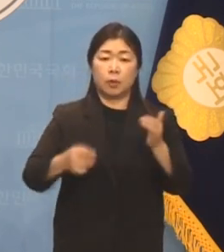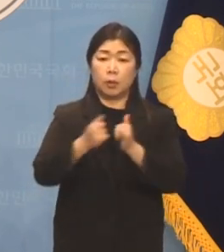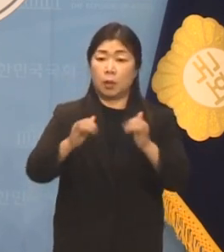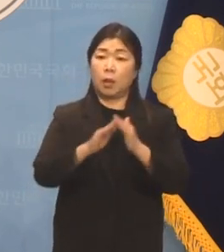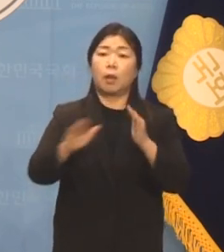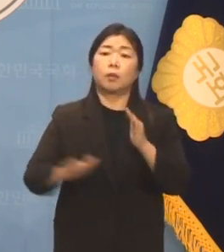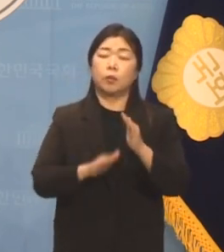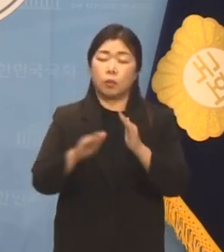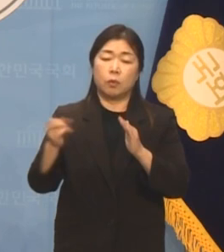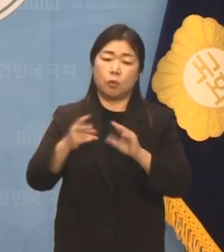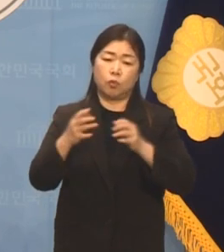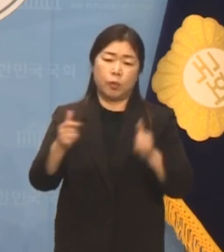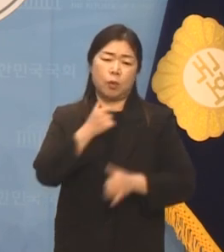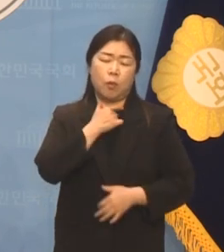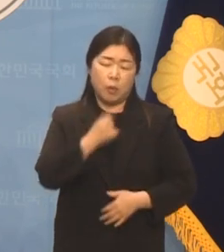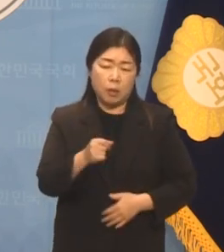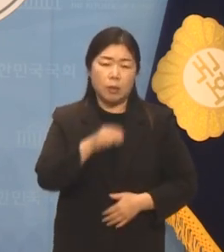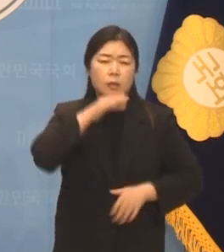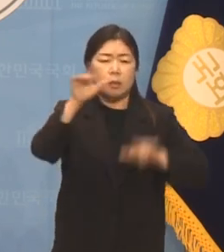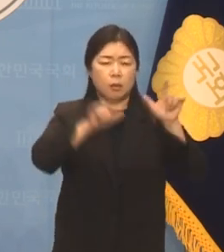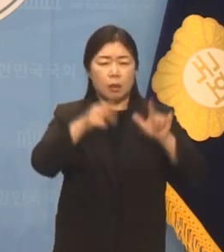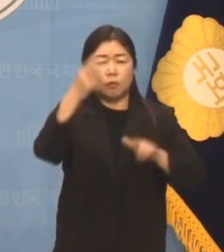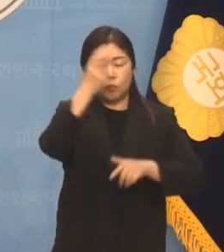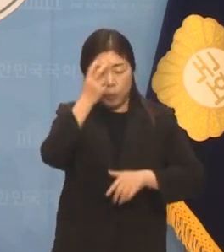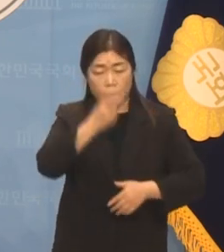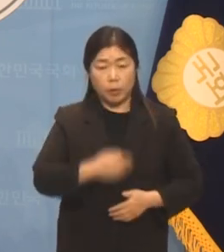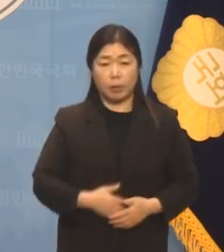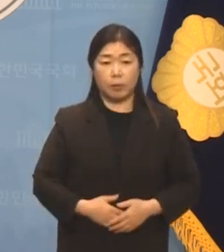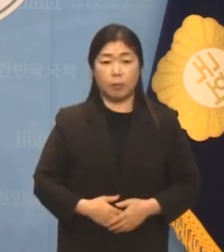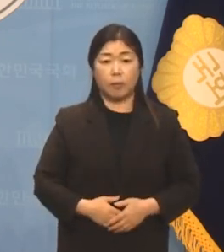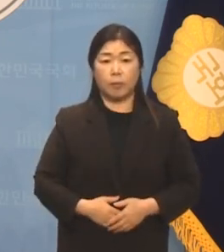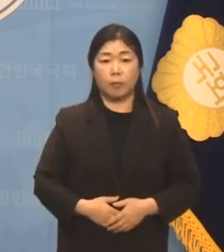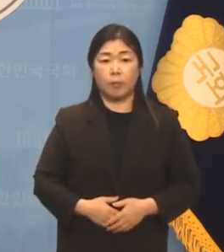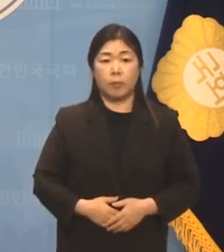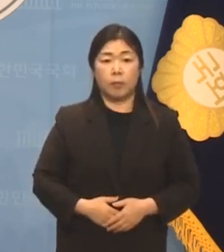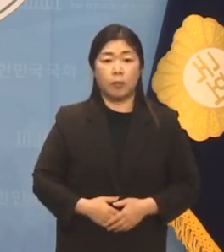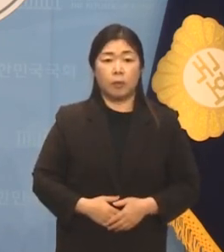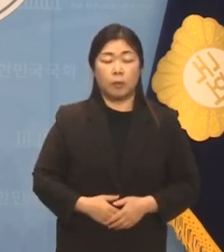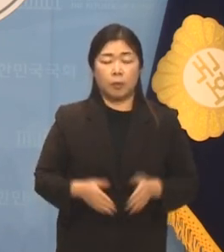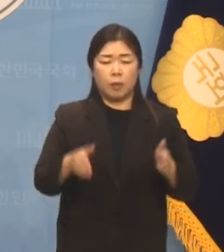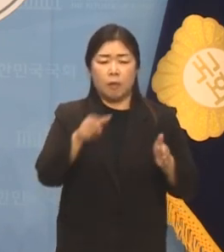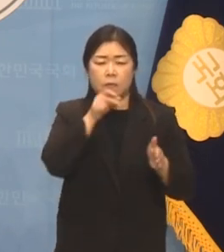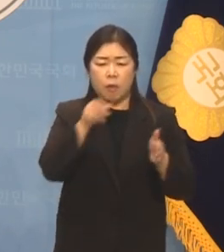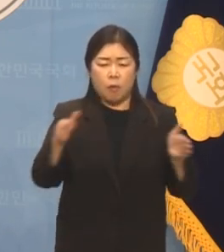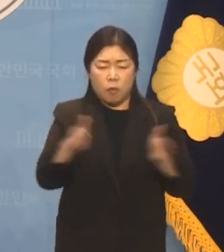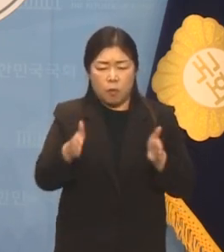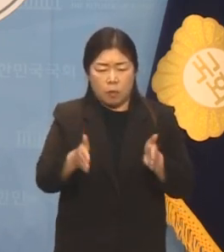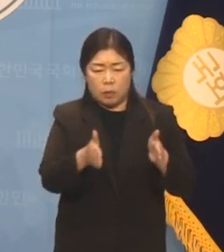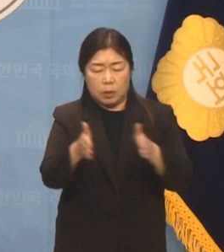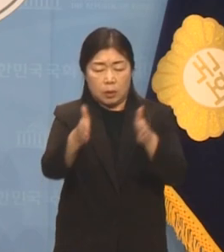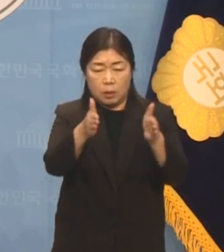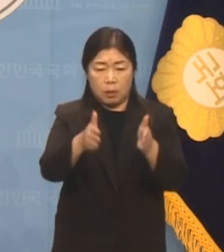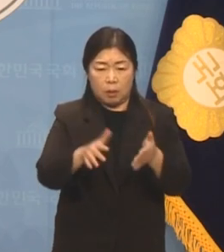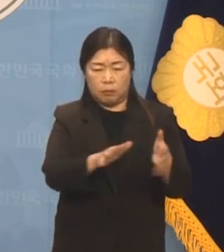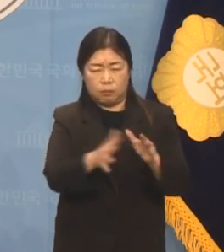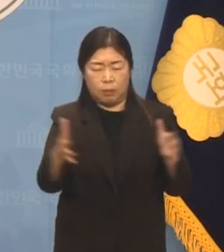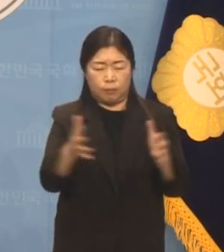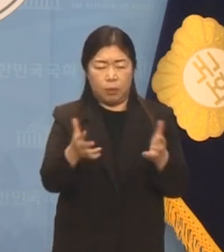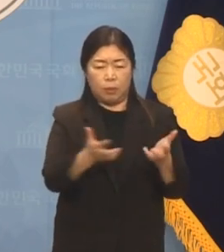바라는 건 진상규명입니다. 압사 사고가 예측되는 상황에